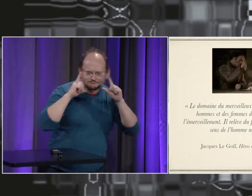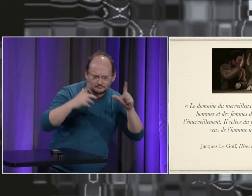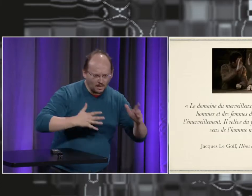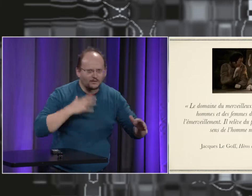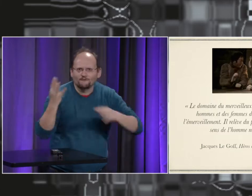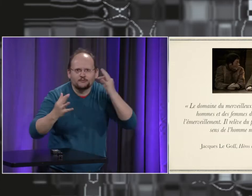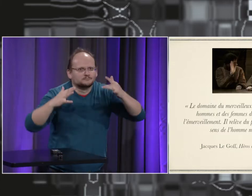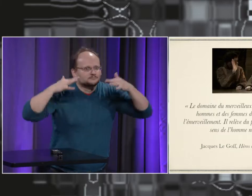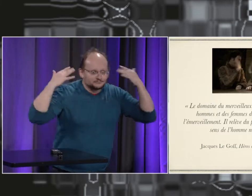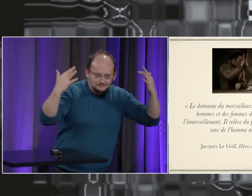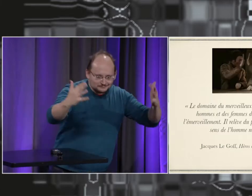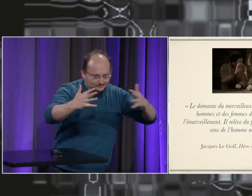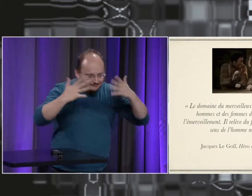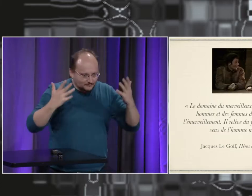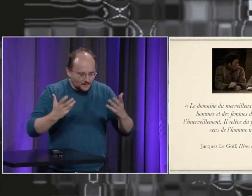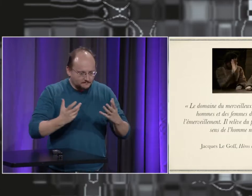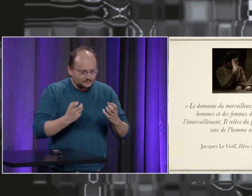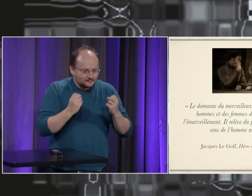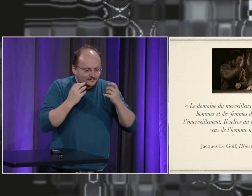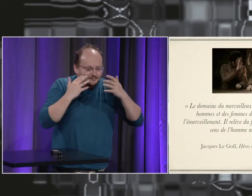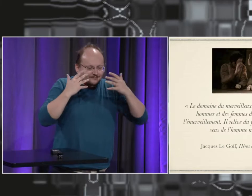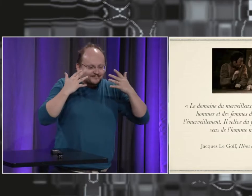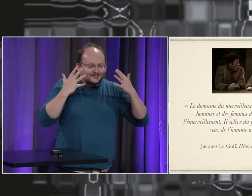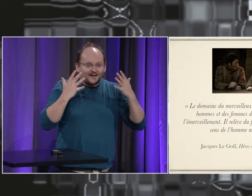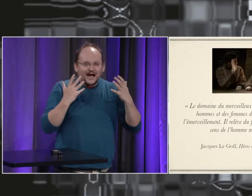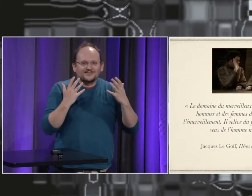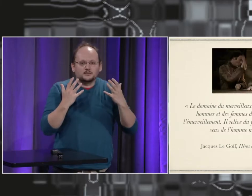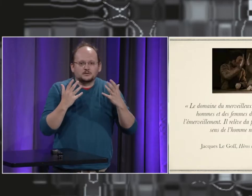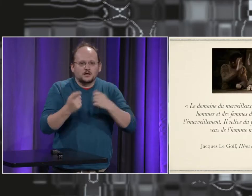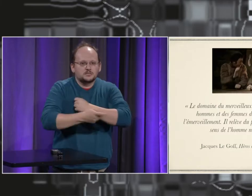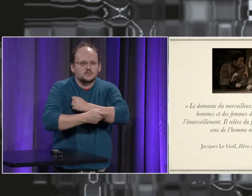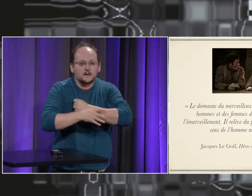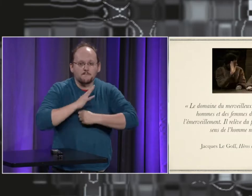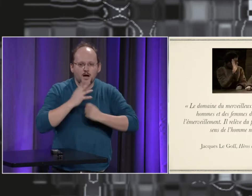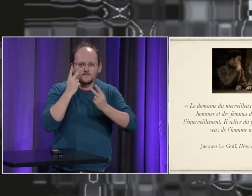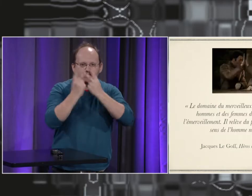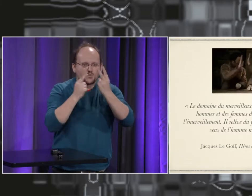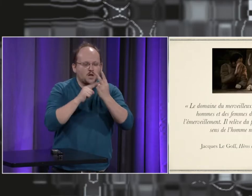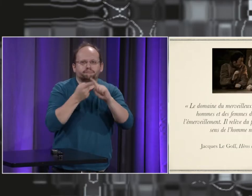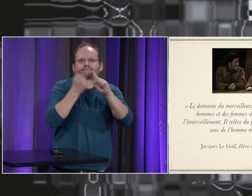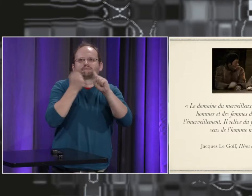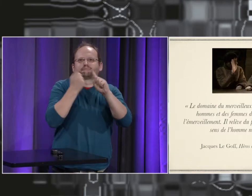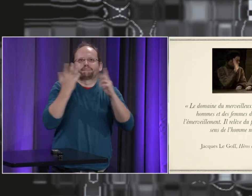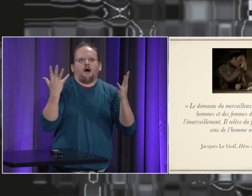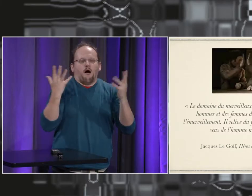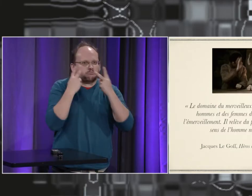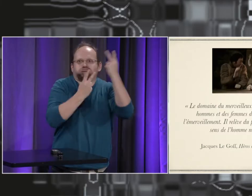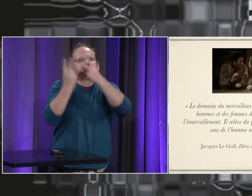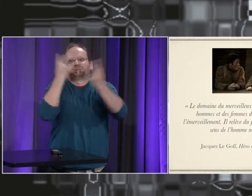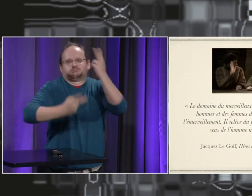qui dit le domaine du merveilleux est celui de l'étonnement des femmes et des hommes du Moyen-Âge il suscite l'émerveillement il relève